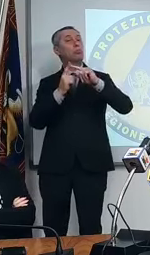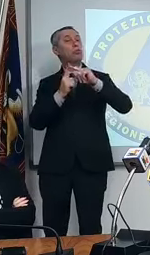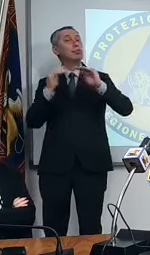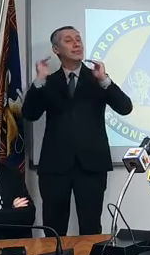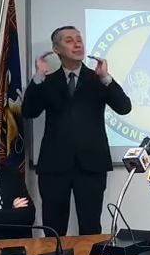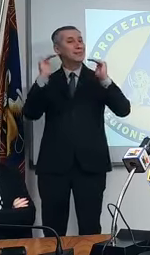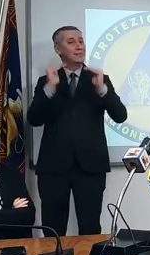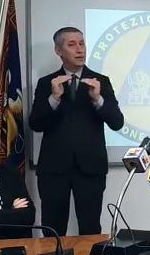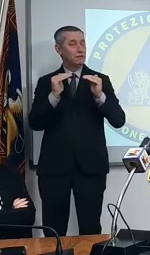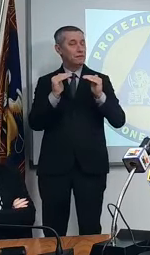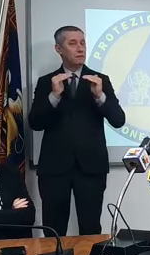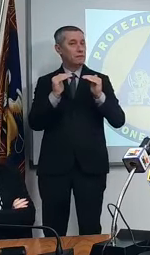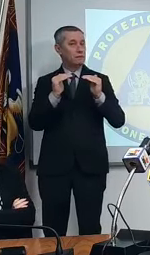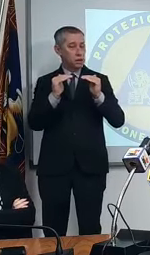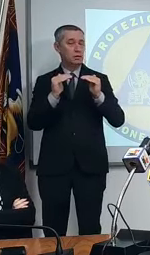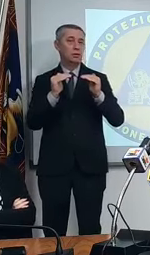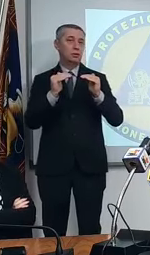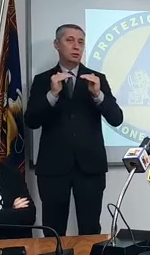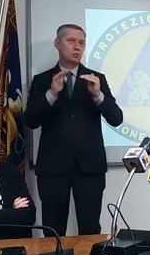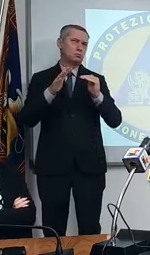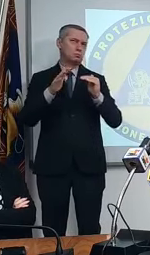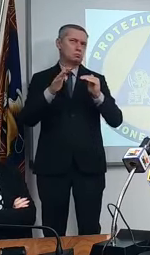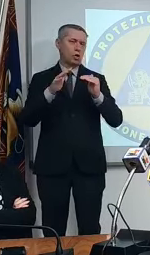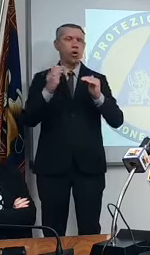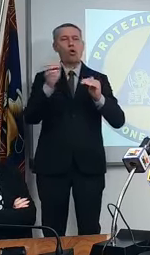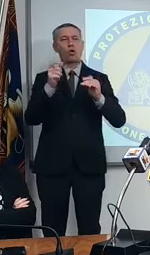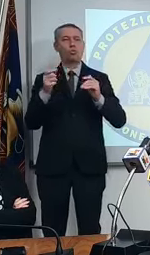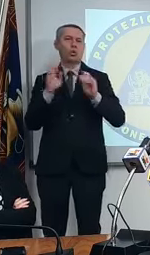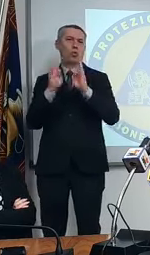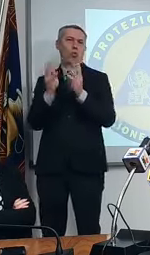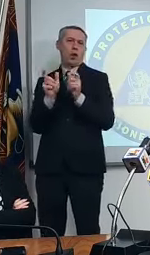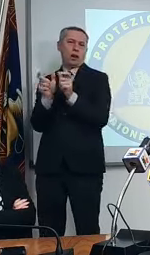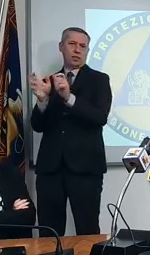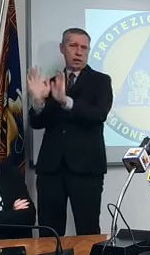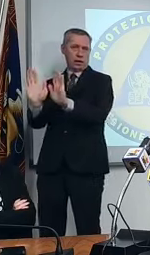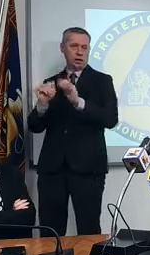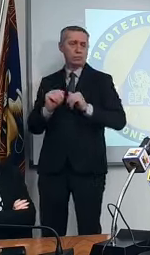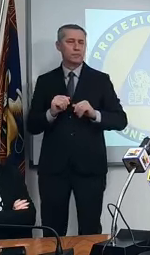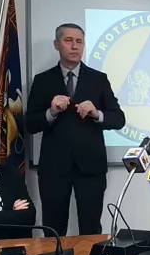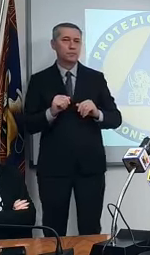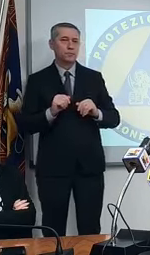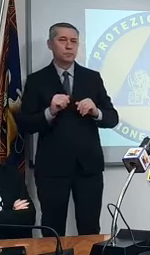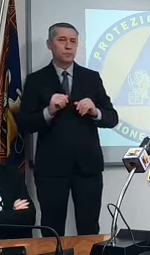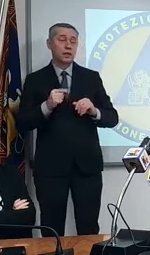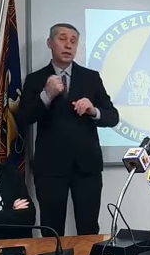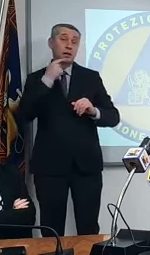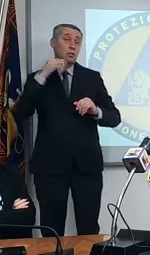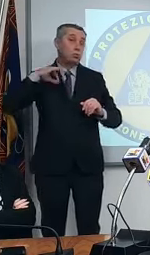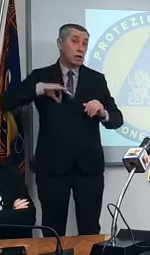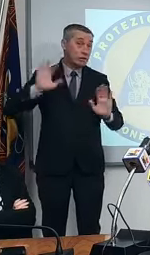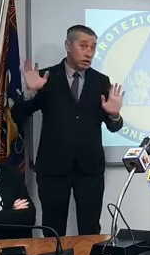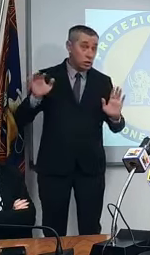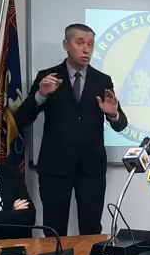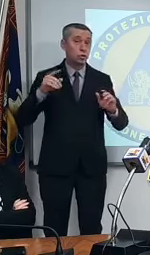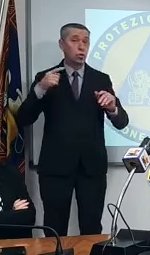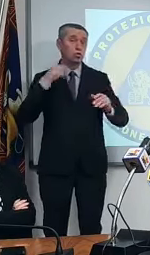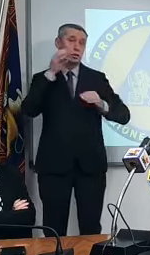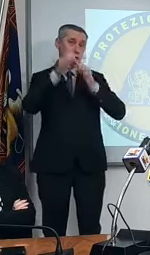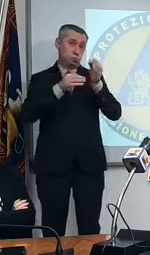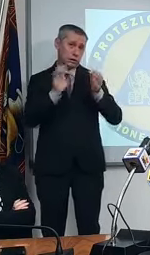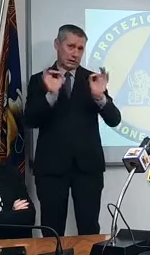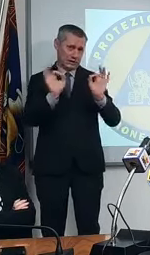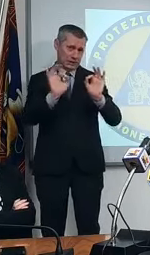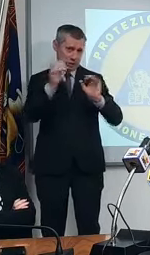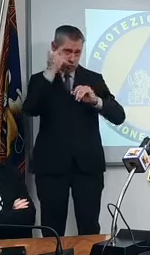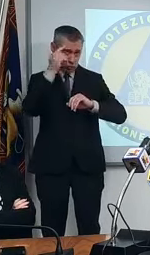in quarantena. Ricordo sempre a beneficio magari di chi si fosse perso questa descrizione